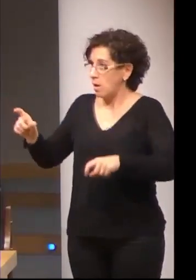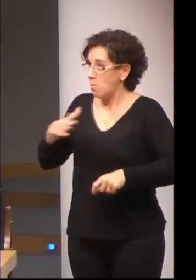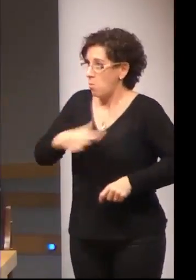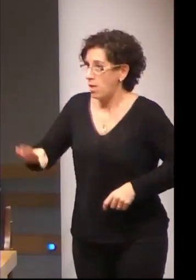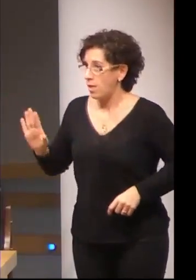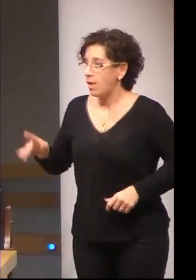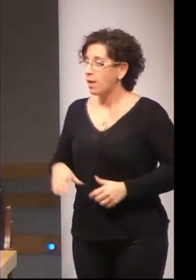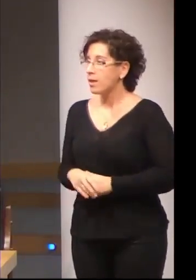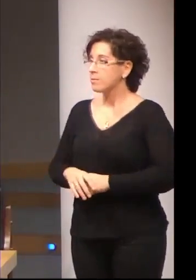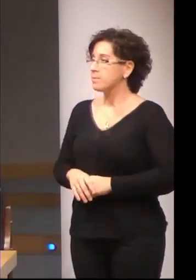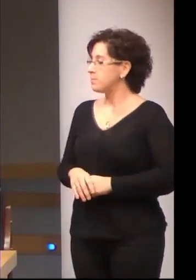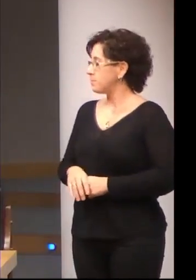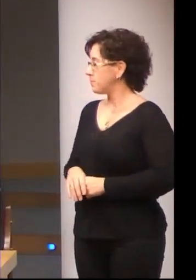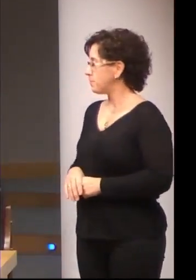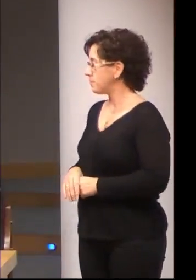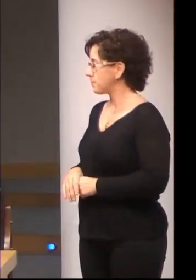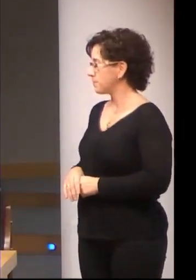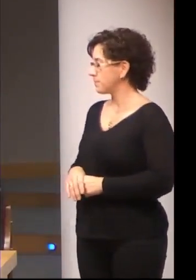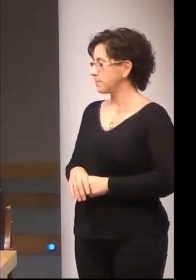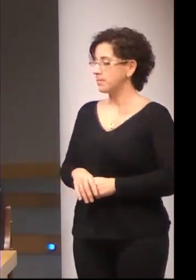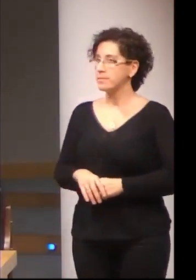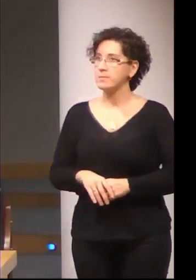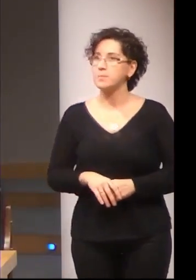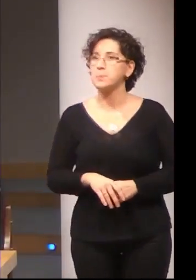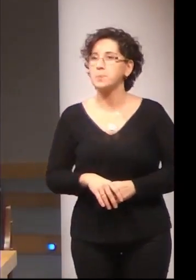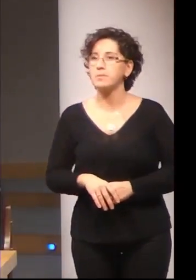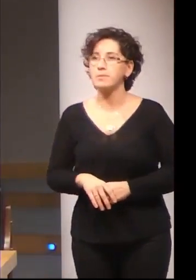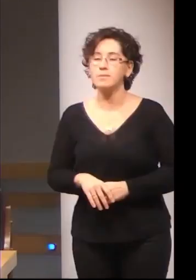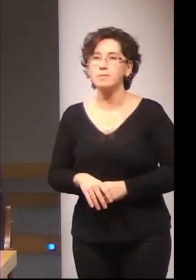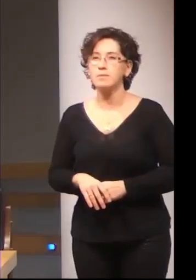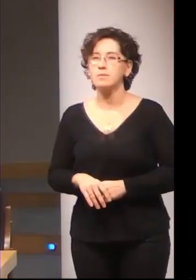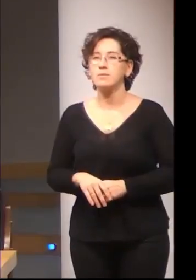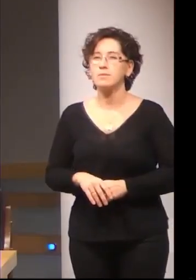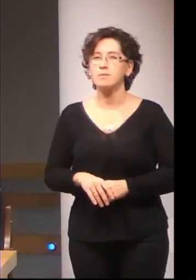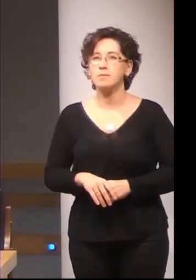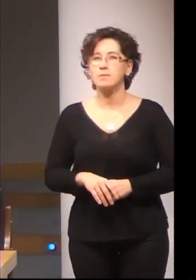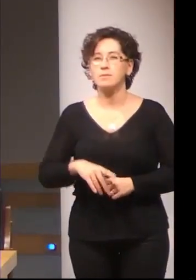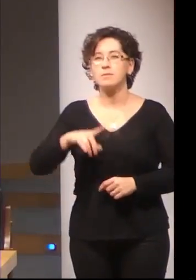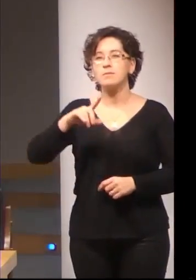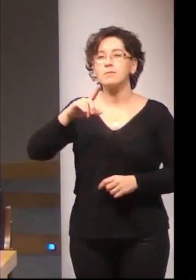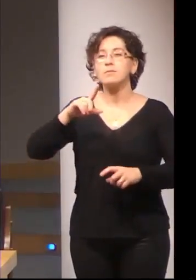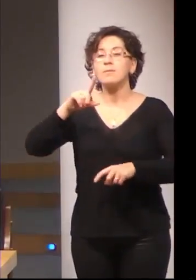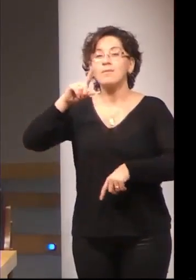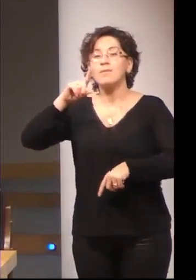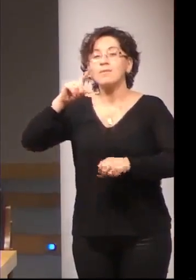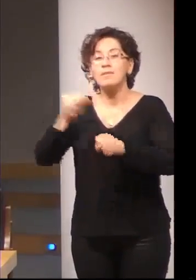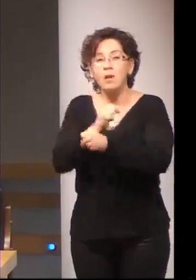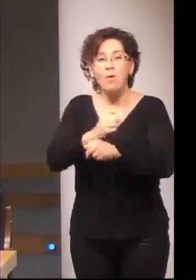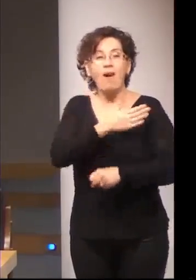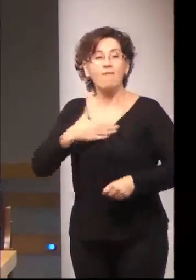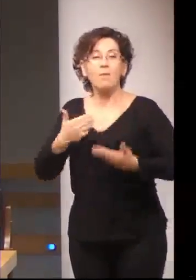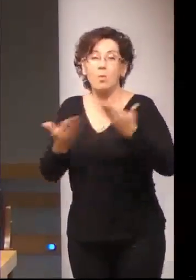también nos cuesta un poquito en lo que sería el tipo de trabajo donde quisieran estar